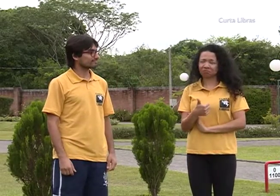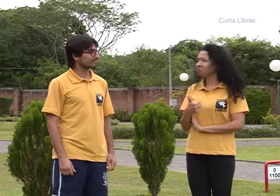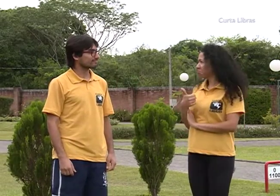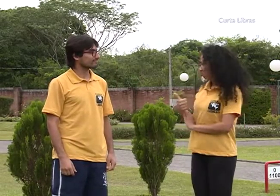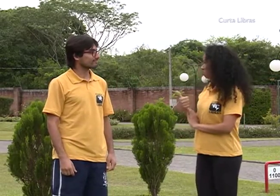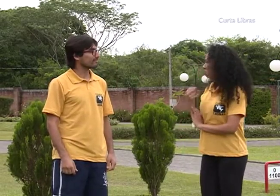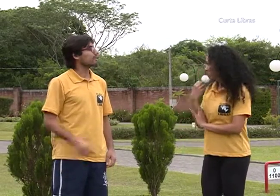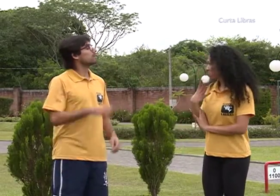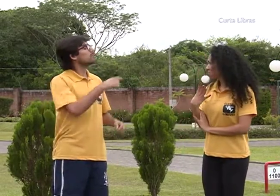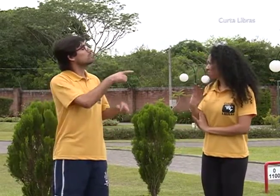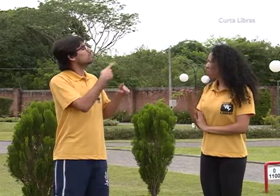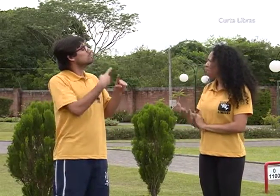exercício.